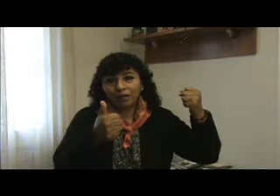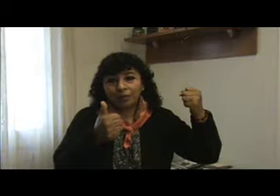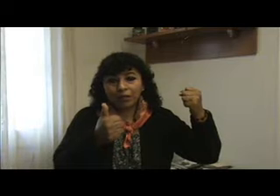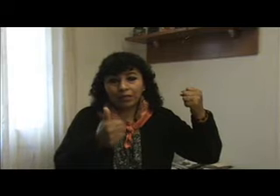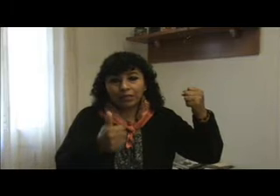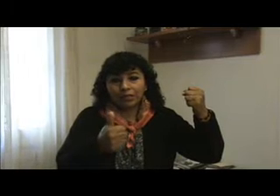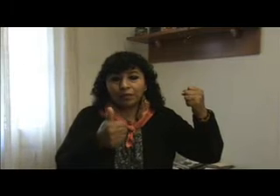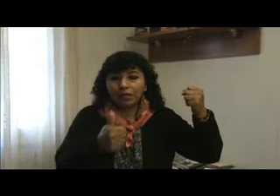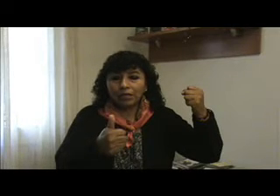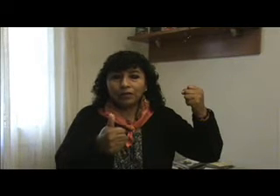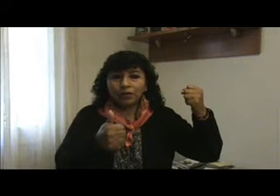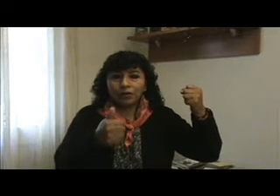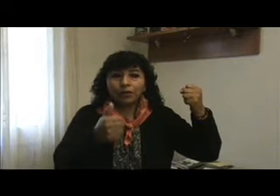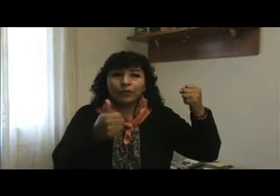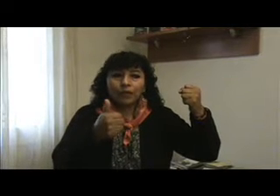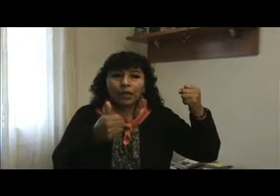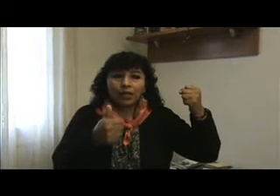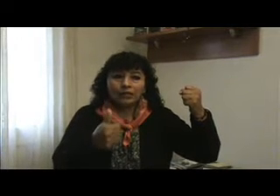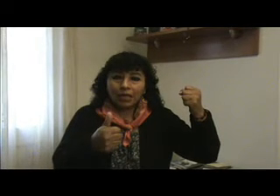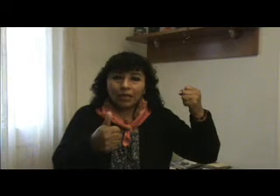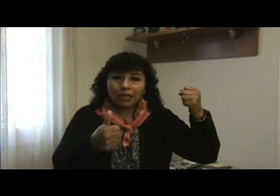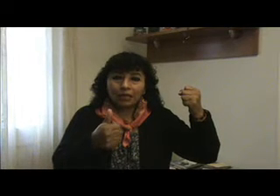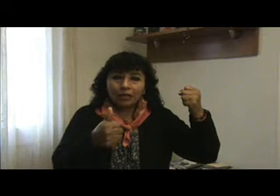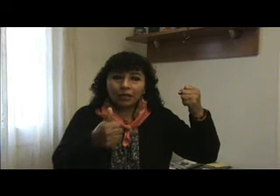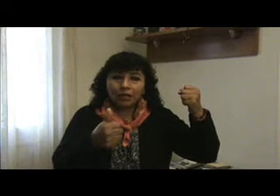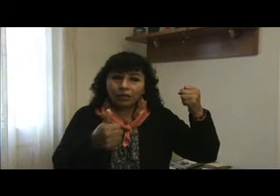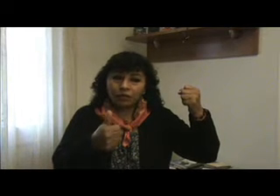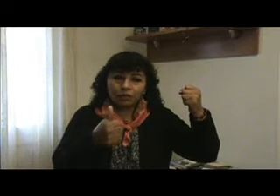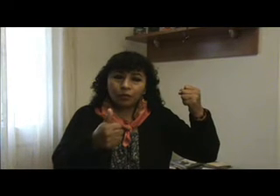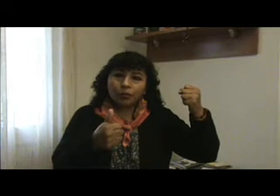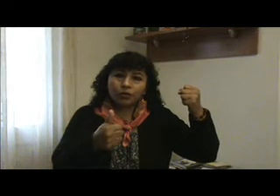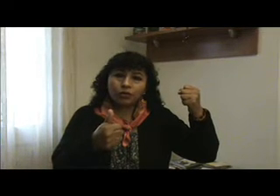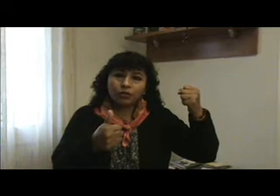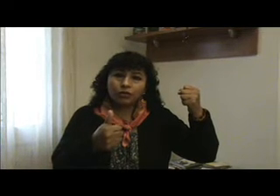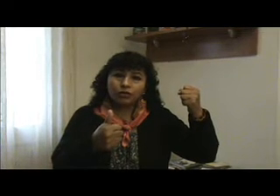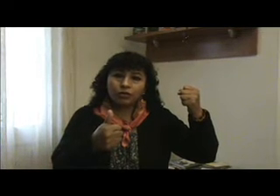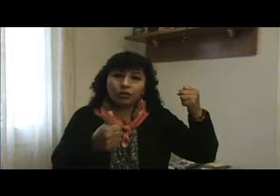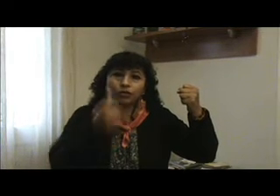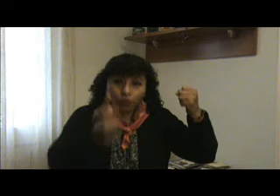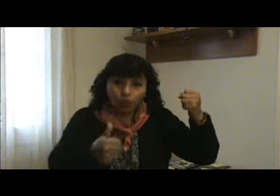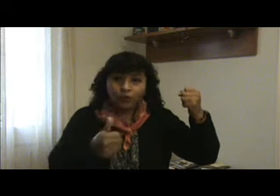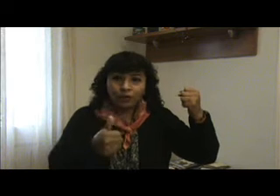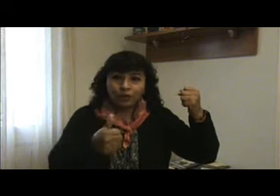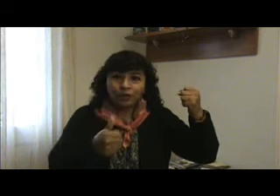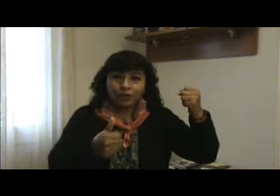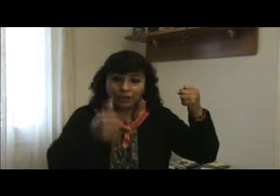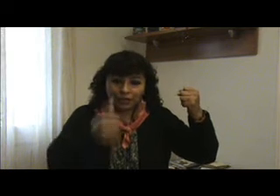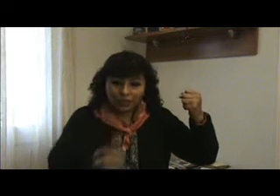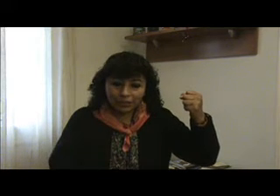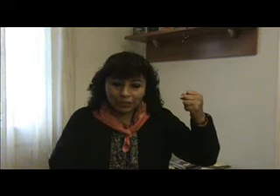El presidente ministro de la sala de la Suprema Corte de Justicia tuvo que decir